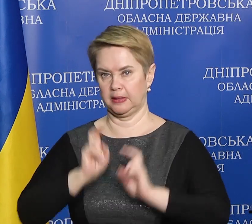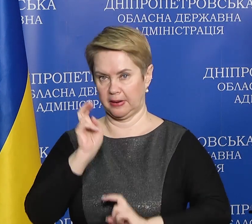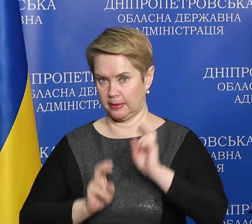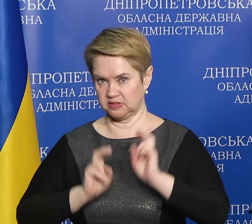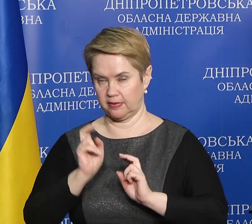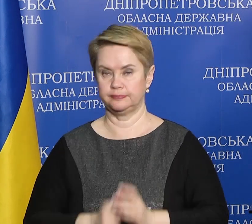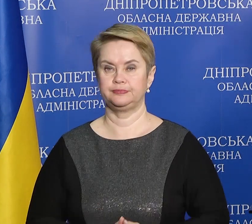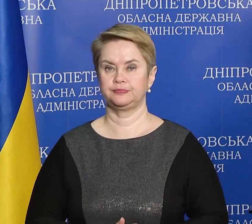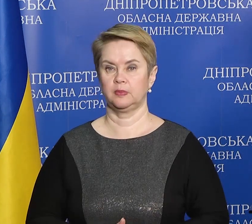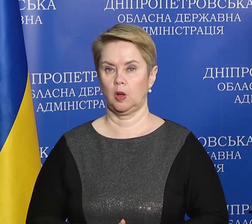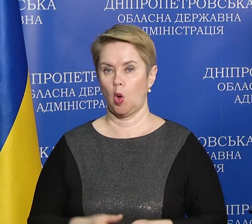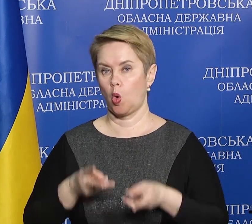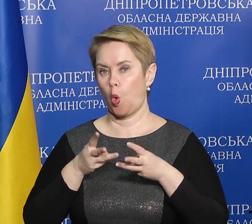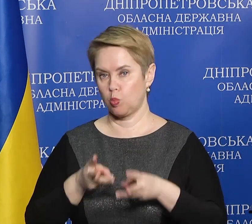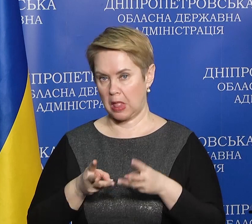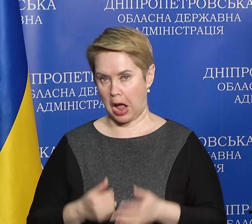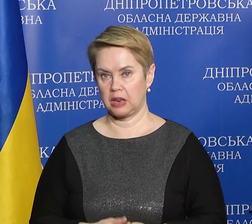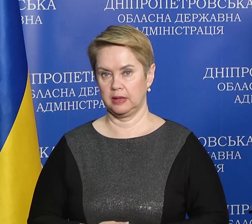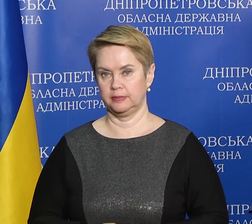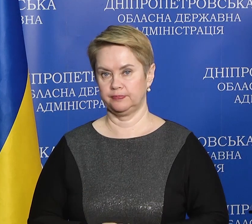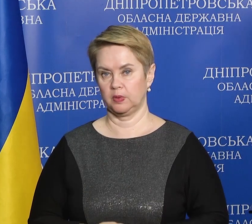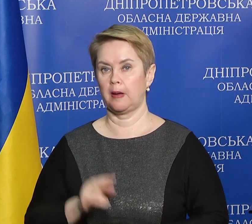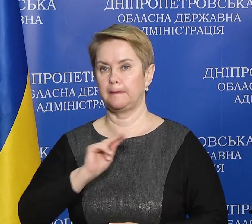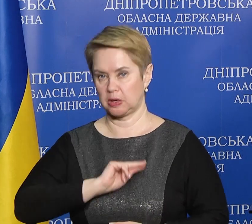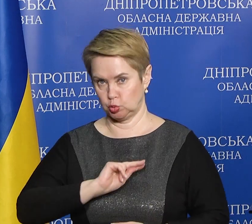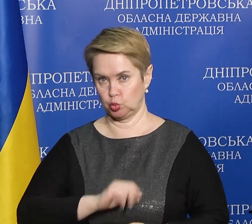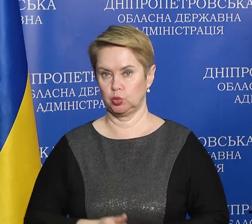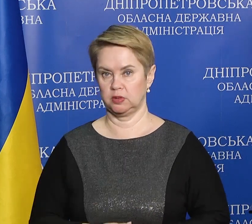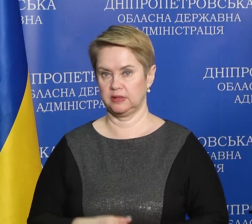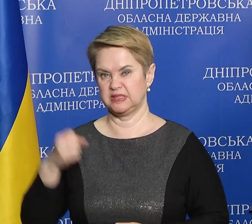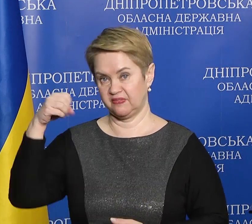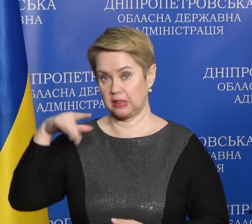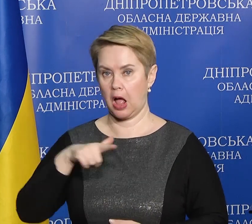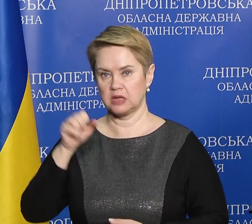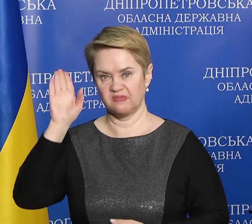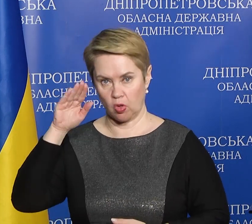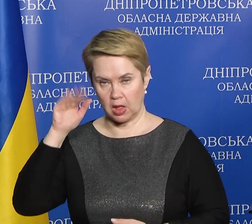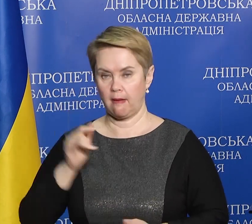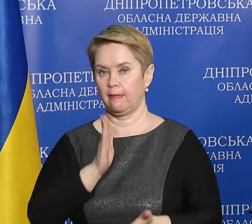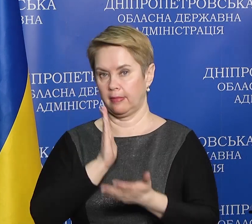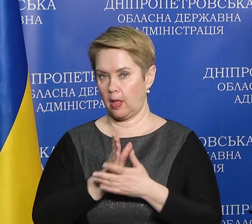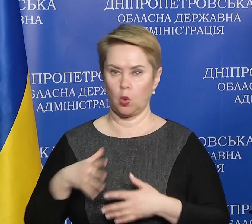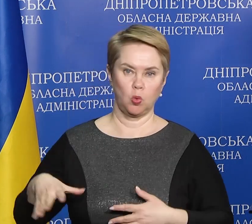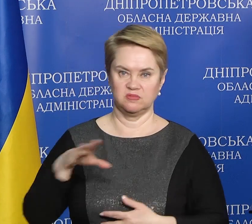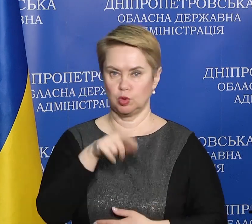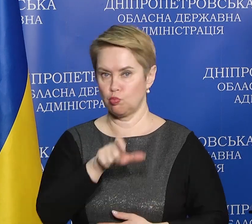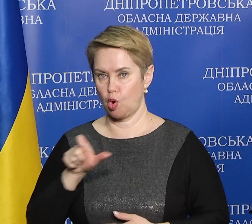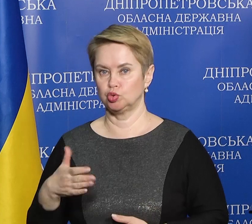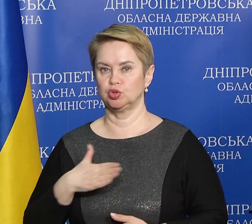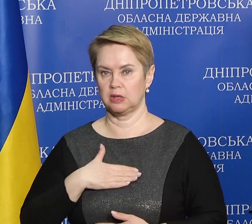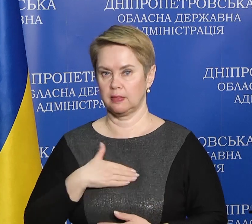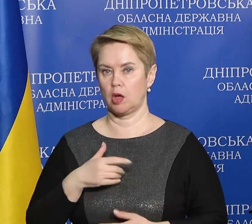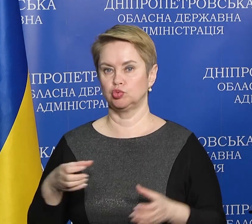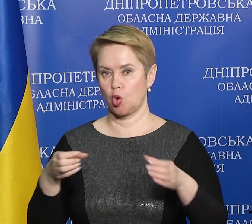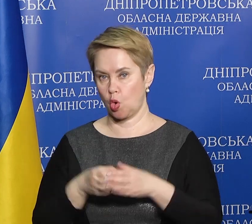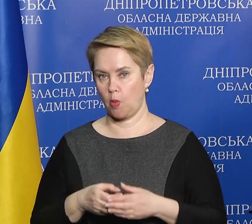комунальні працюють, світло, газ, вода є у всіх мешканців нашої